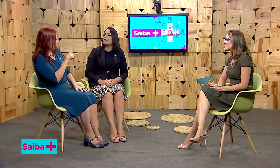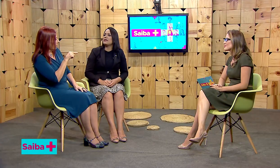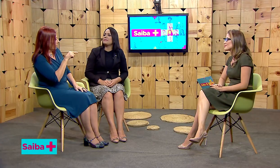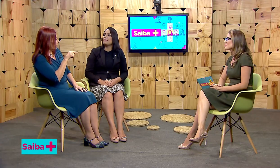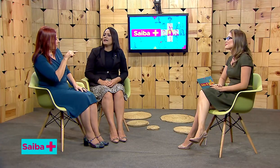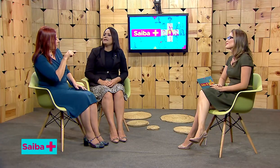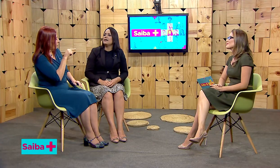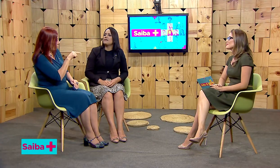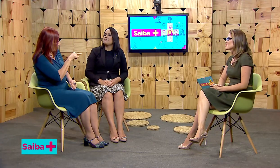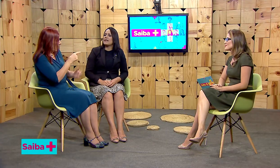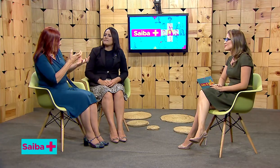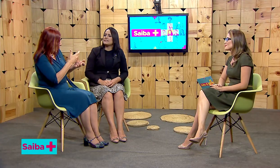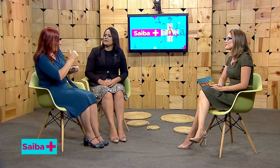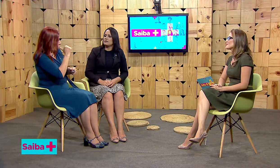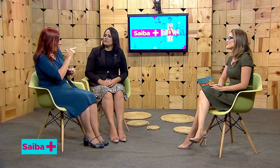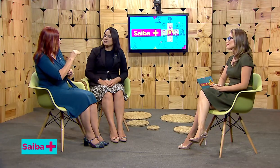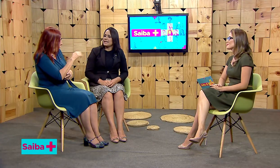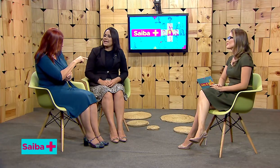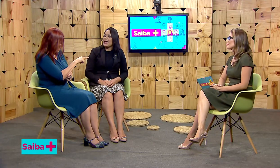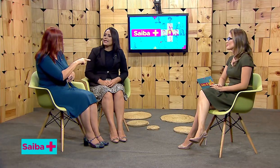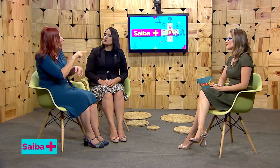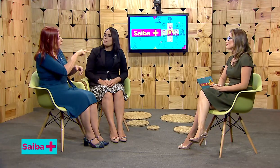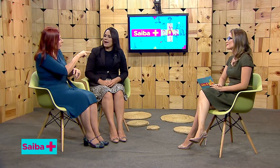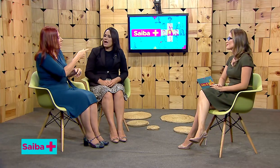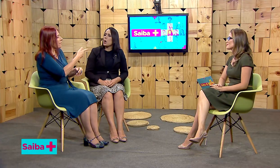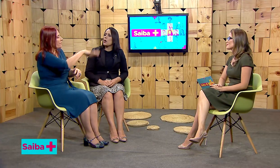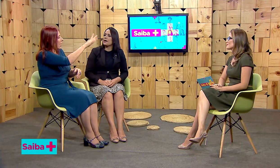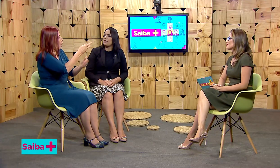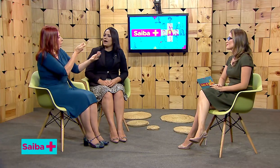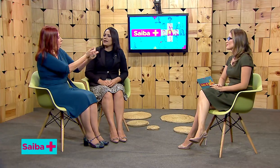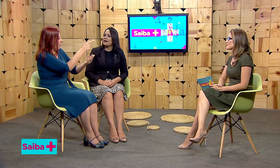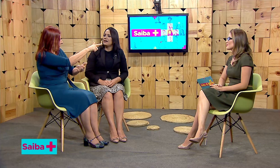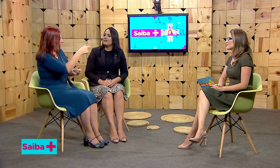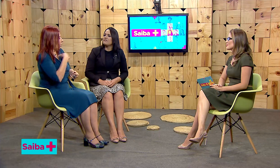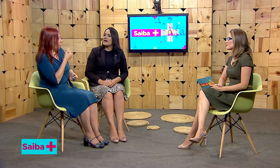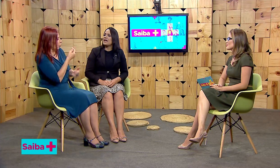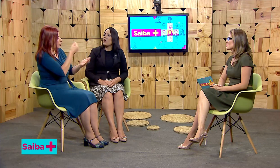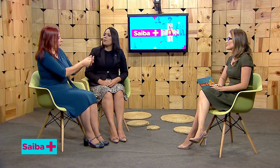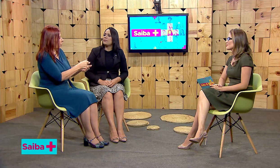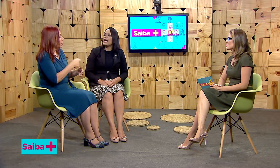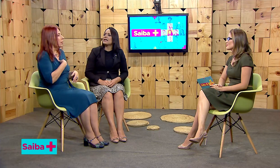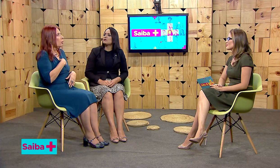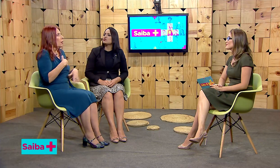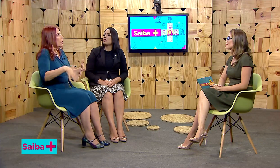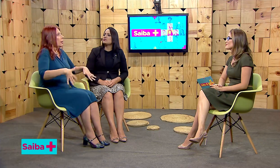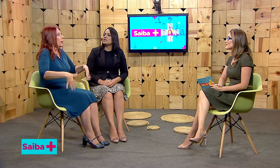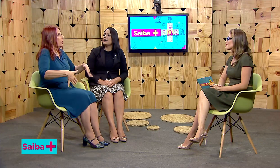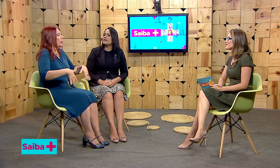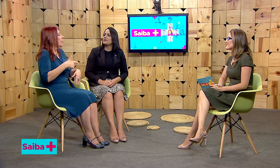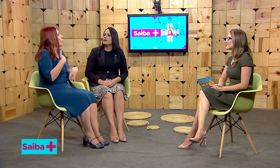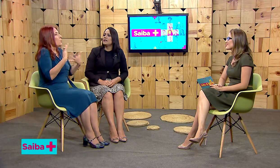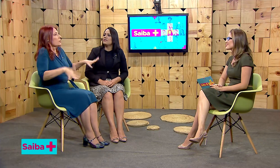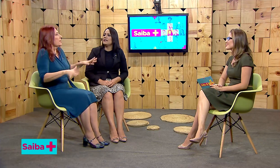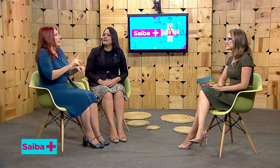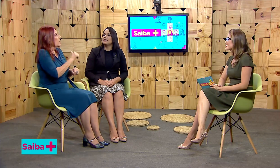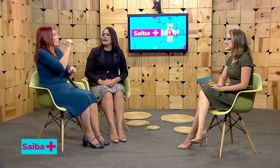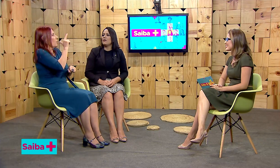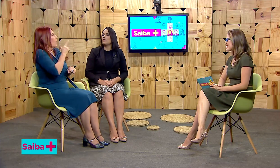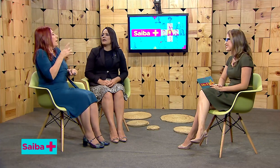quero. E a minha mãe falava assim, você quer tomar Coca-Cola? Vai comprar que eu te dou o dinheiro. Eu falei, não, eu não